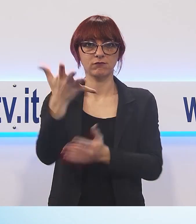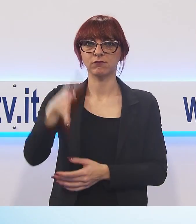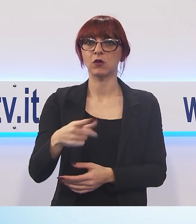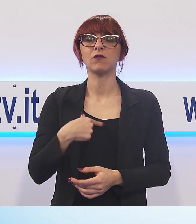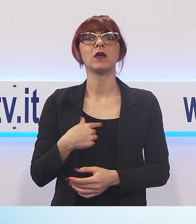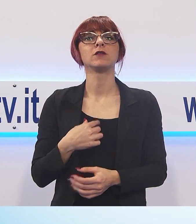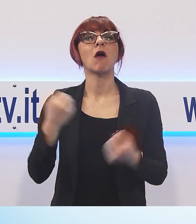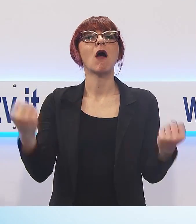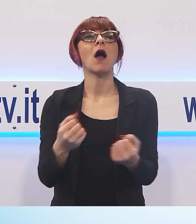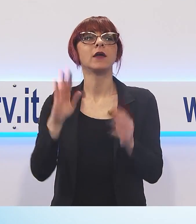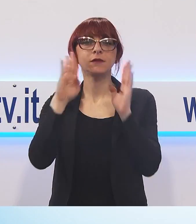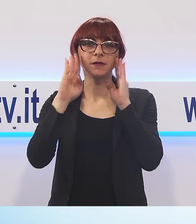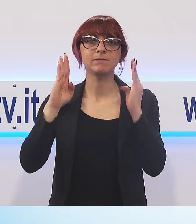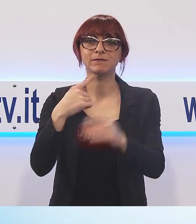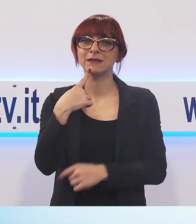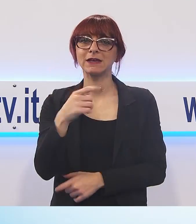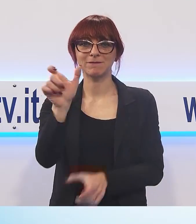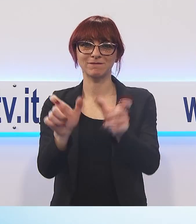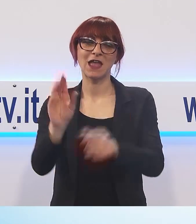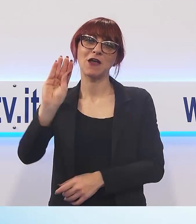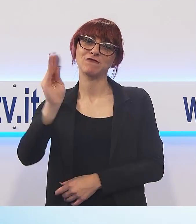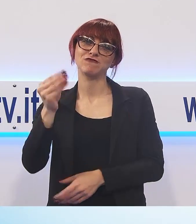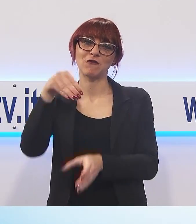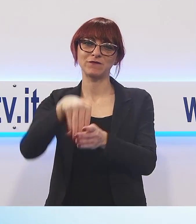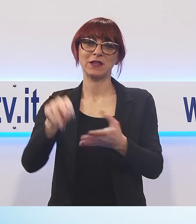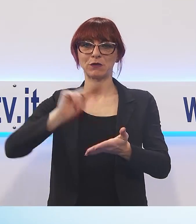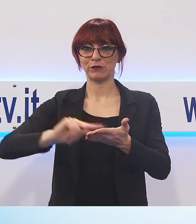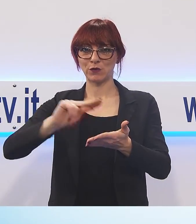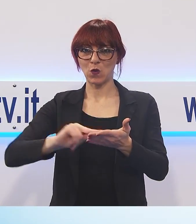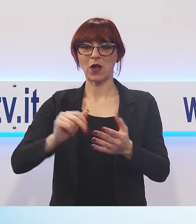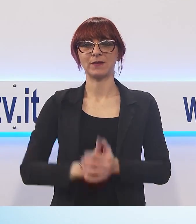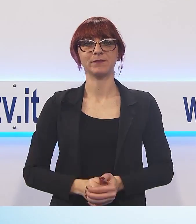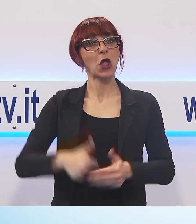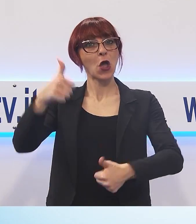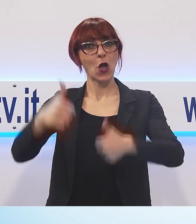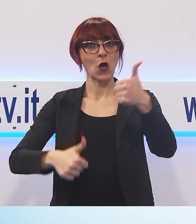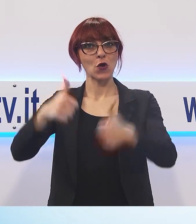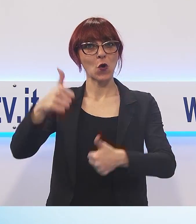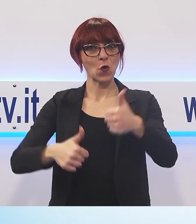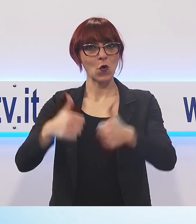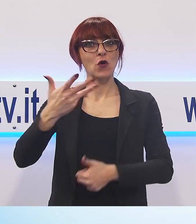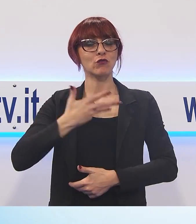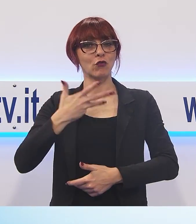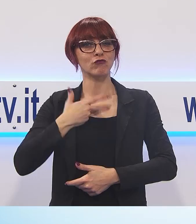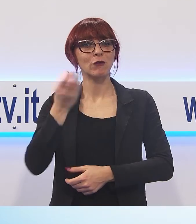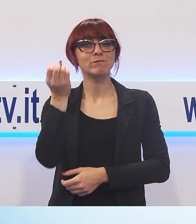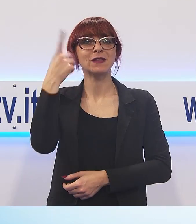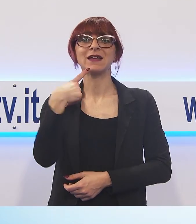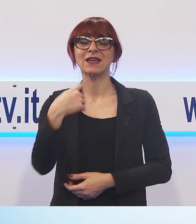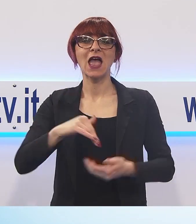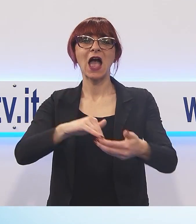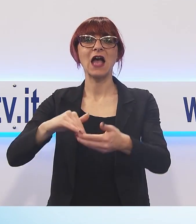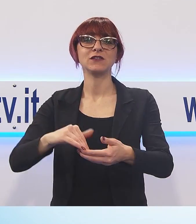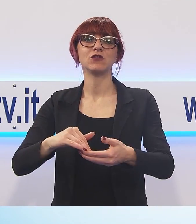scuole. Prende il via per il secondo anno consecutivo il concorso Un Poster per la Salute, ideato dall'Associazione